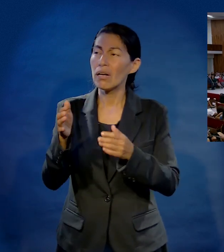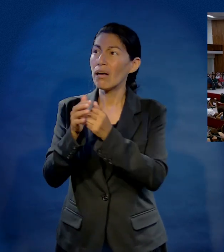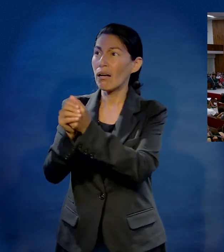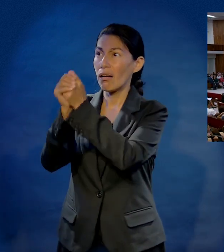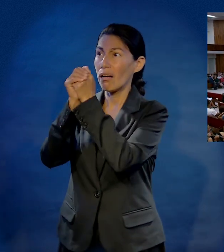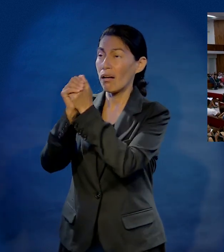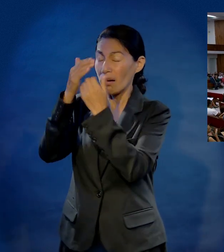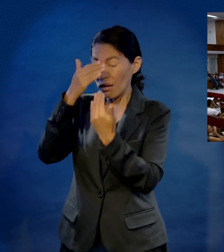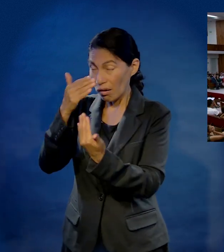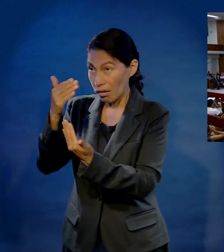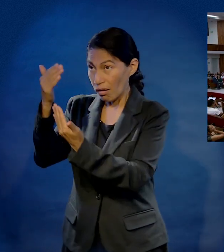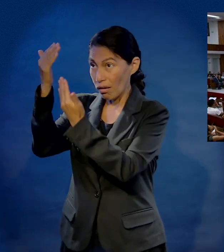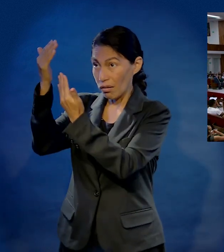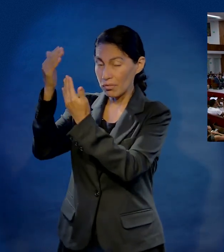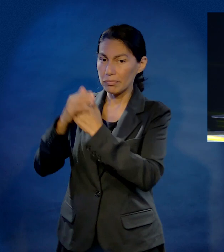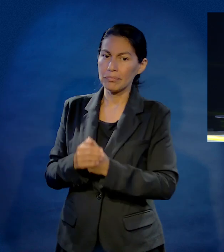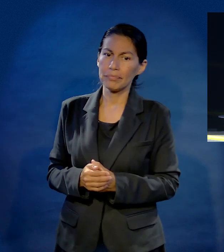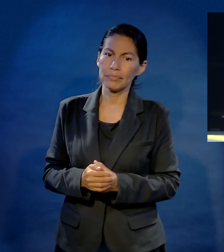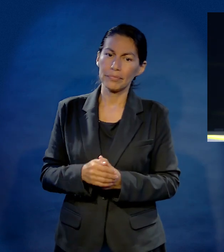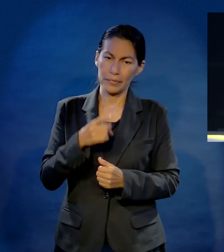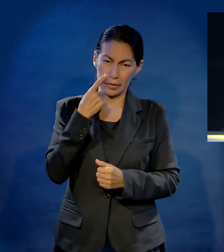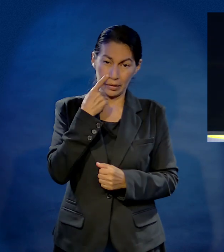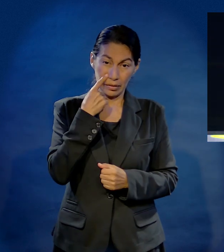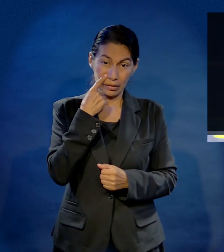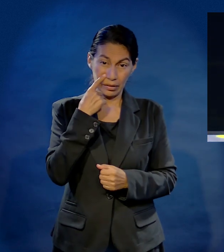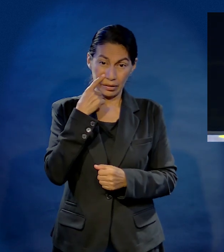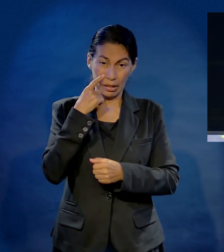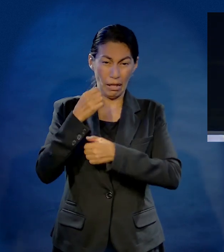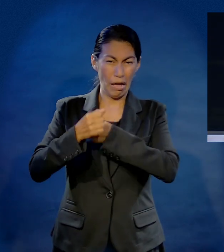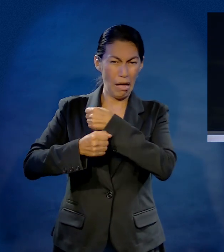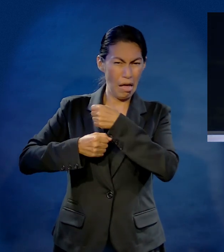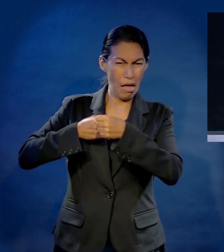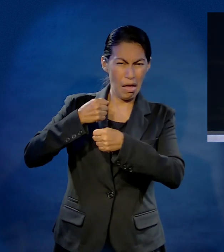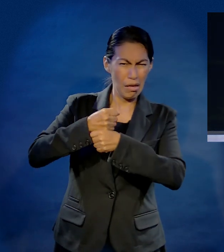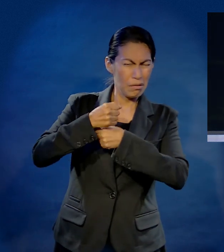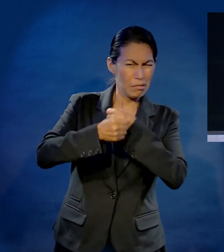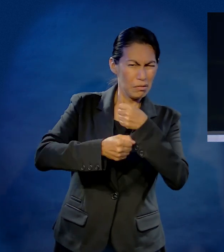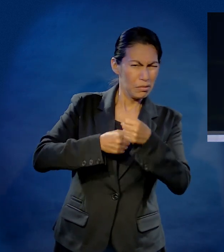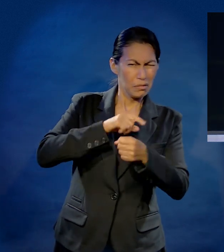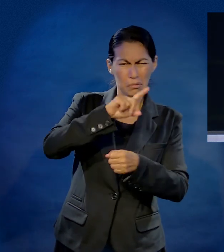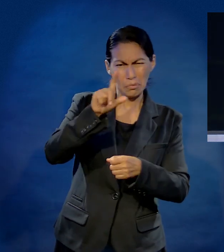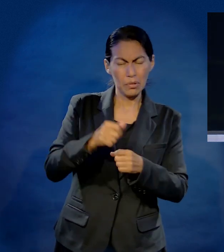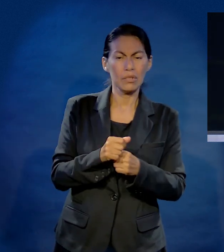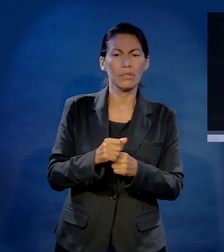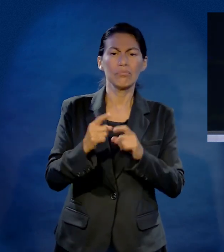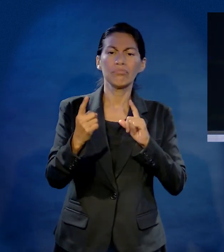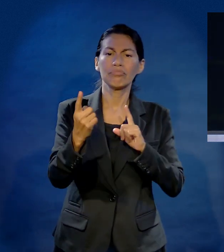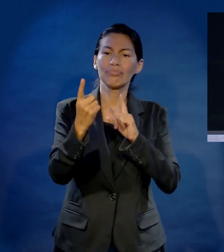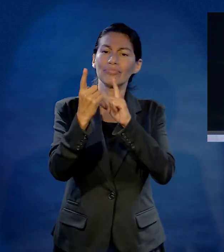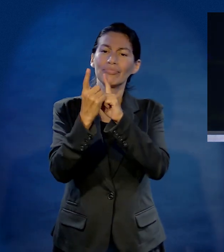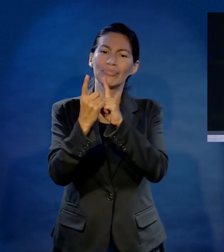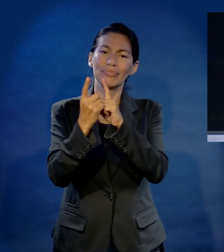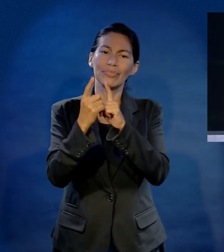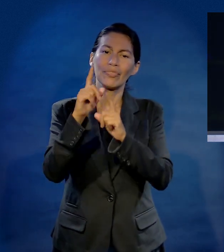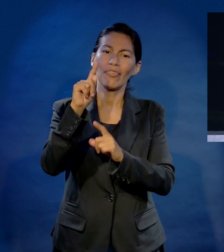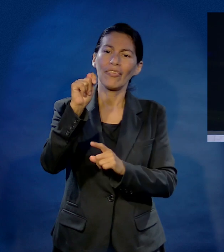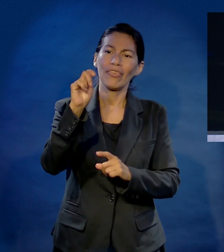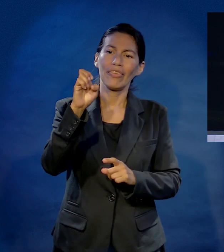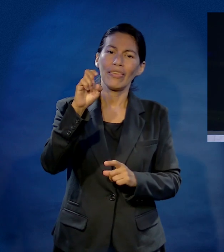adora a Dios con el don que Dios le ha dado. Pero no te estoy hablando solo por eso de él, sino que años después me lo topé en el estado de Texas en una